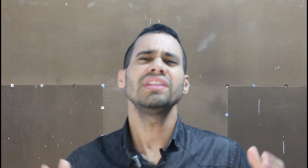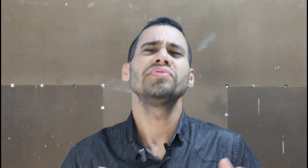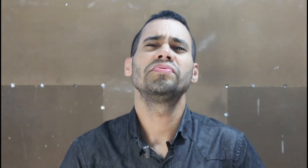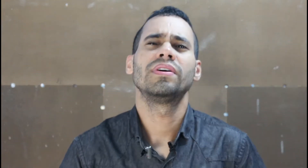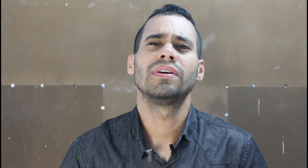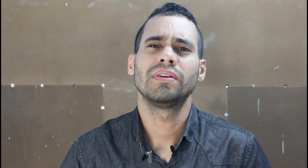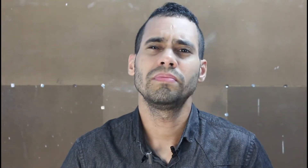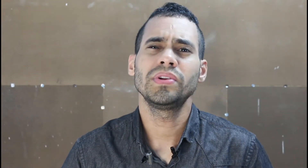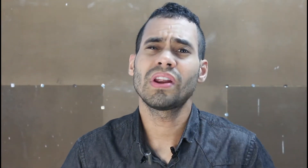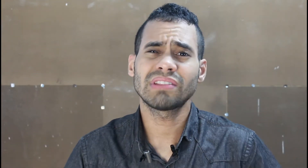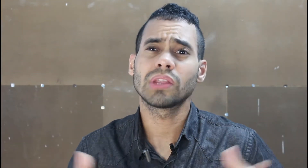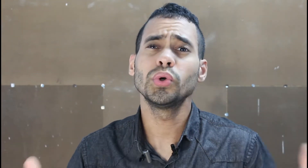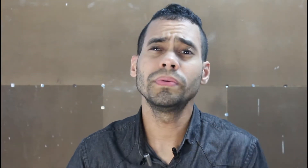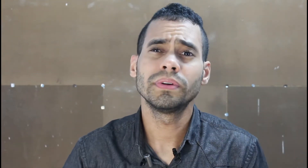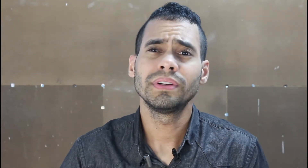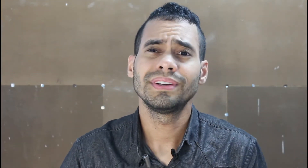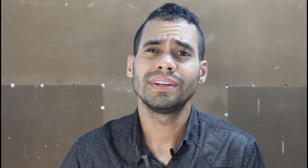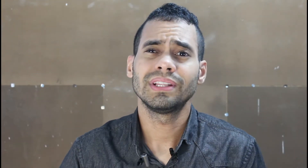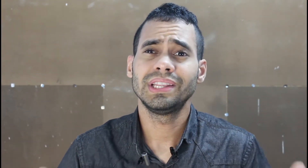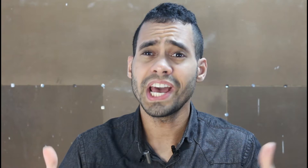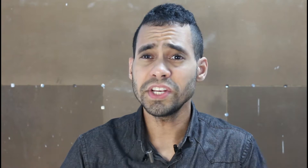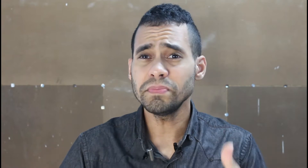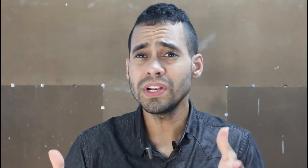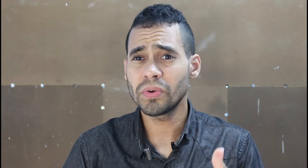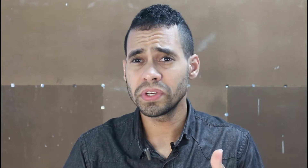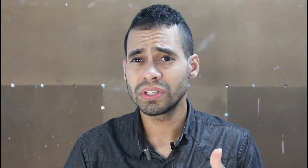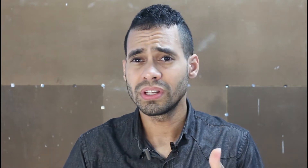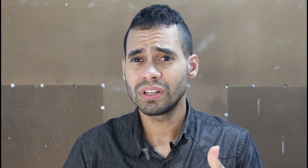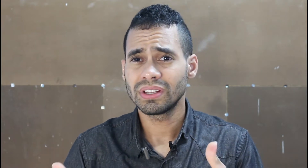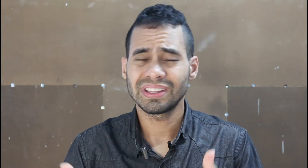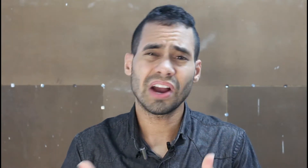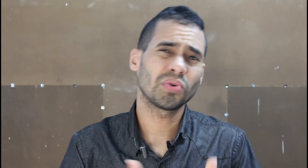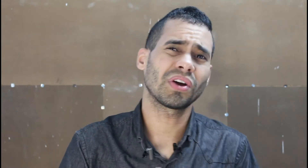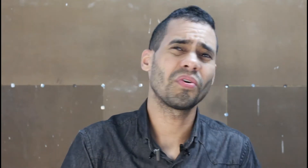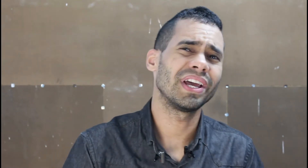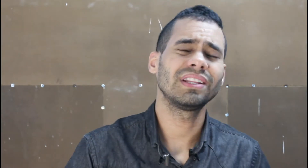nenhum. O bilionário tá doido? 10 milhões na conta corrente.